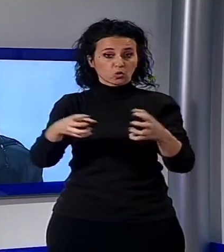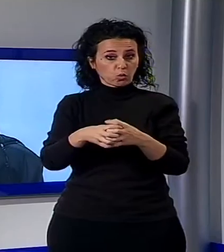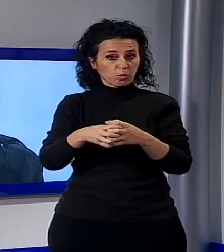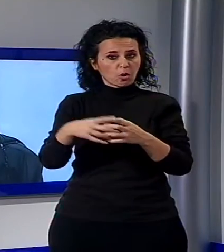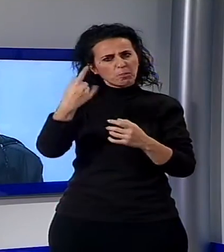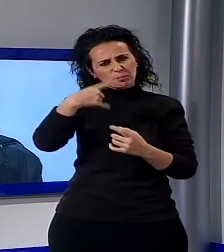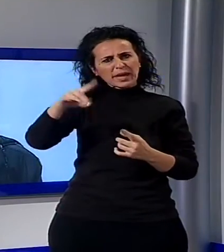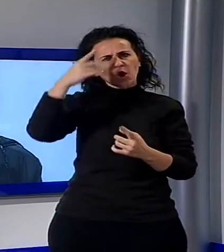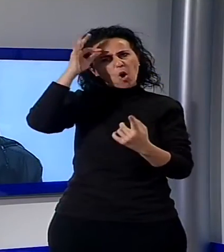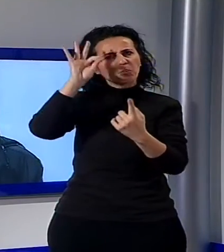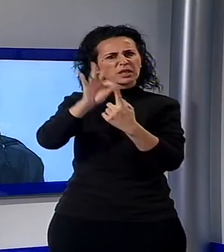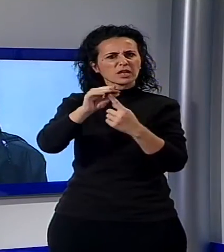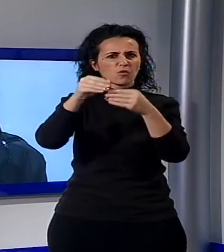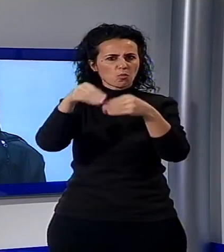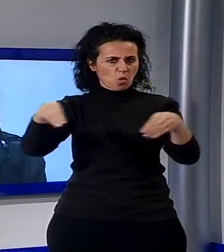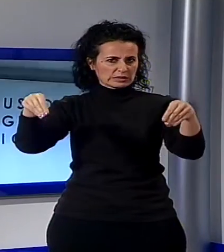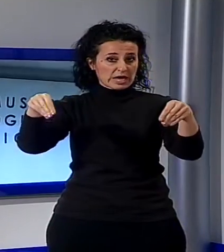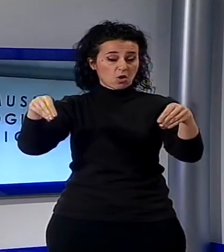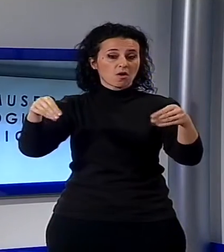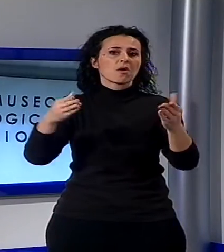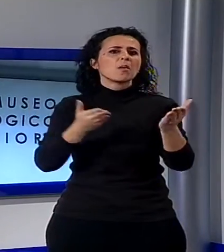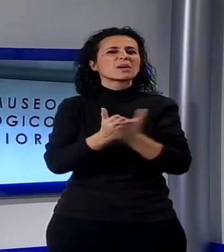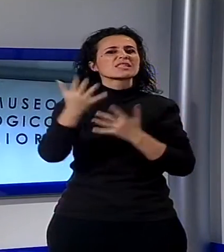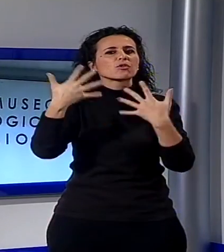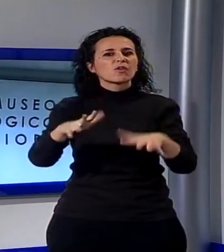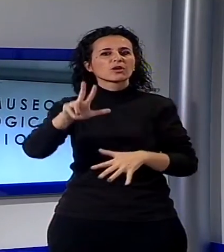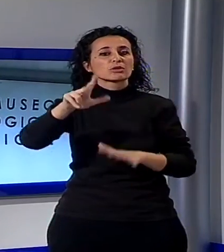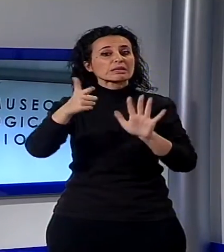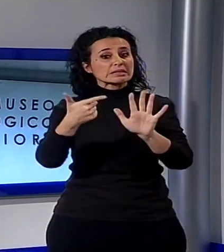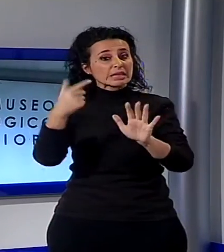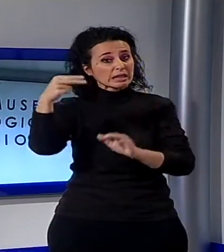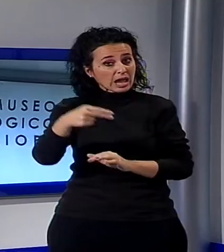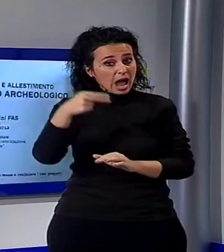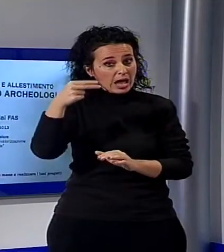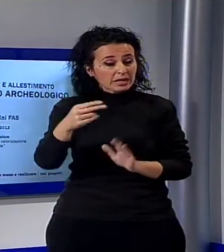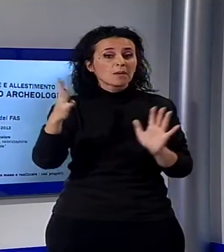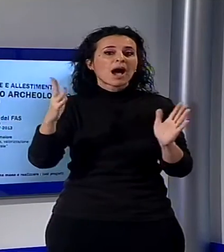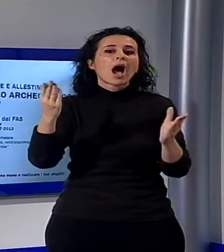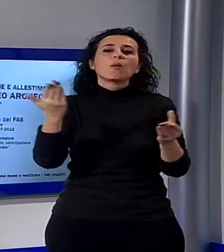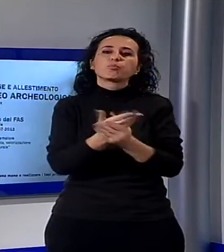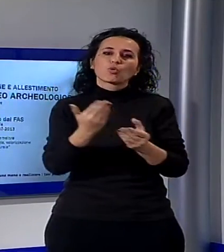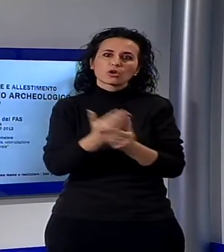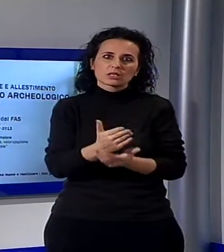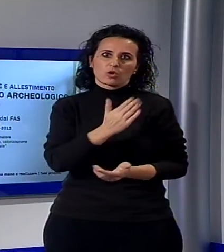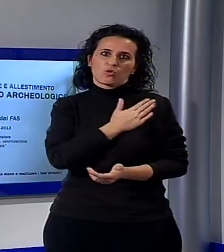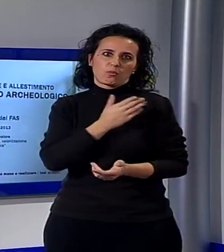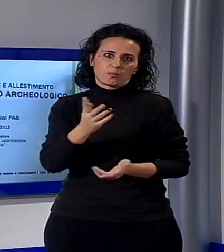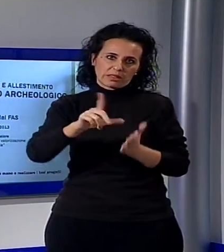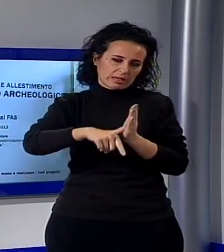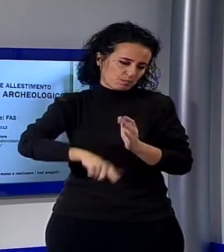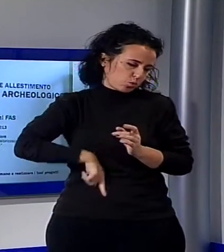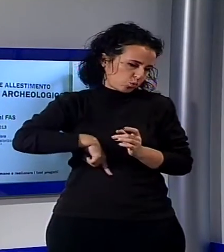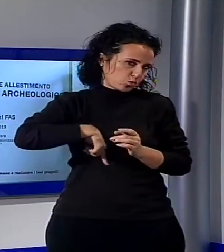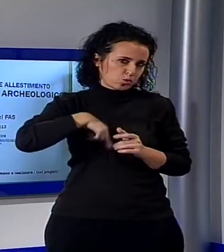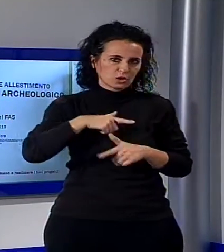il museo. Sono passati 37 anni ma la burocrazia purtroppo a volte ha tempi molto più lunghi e oggi finalmente si